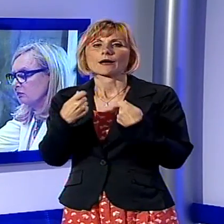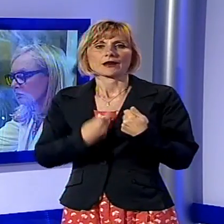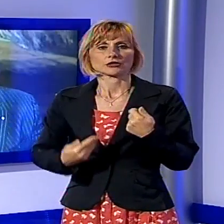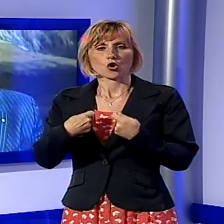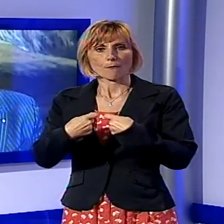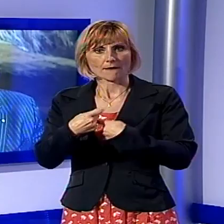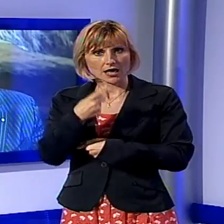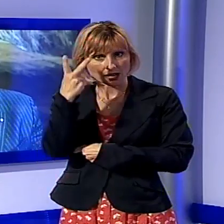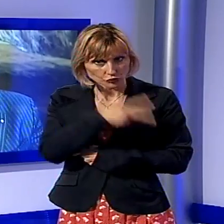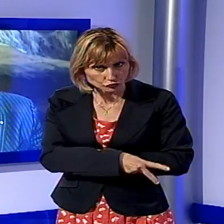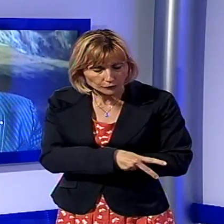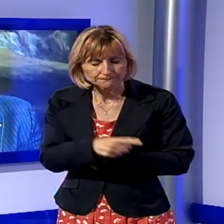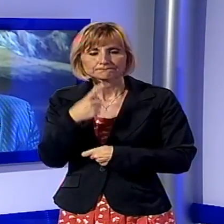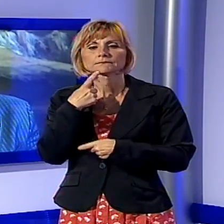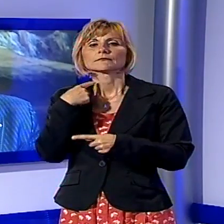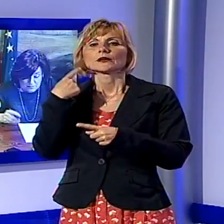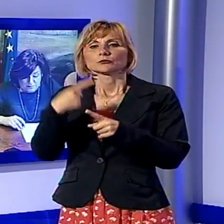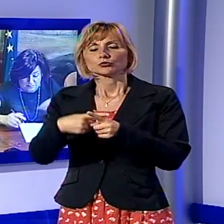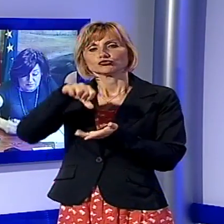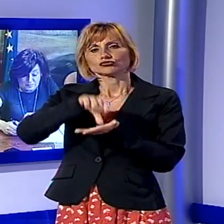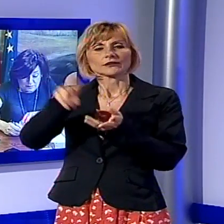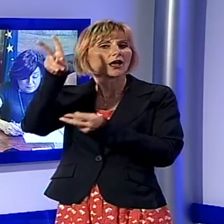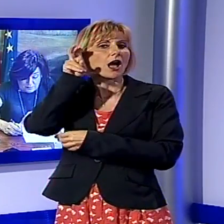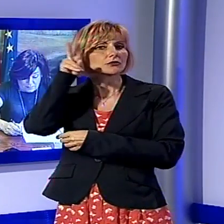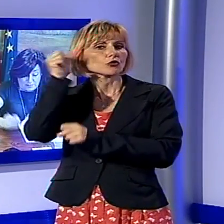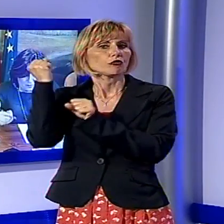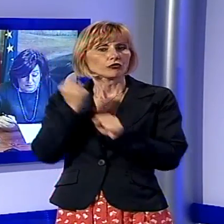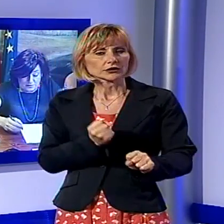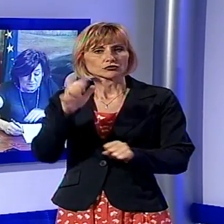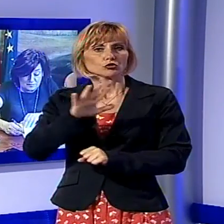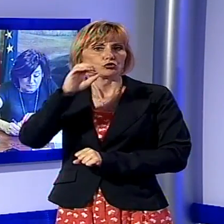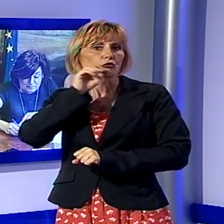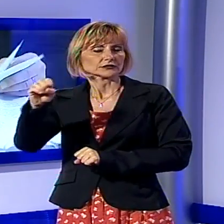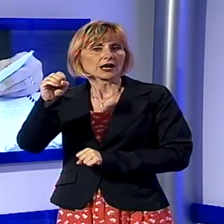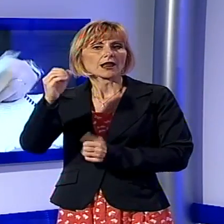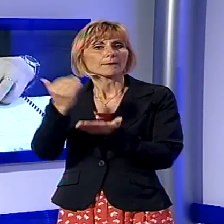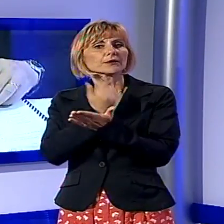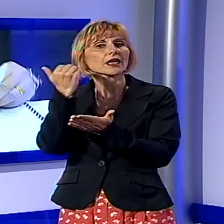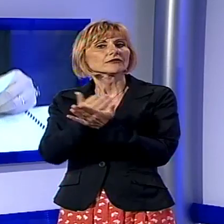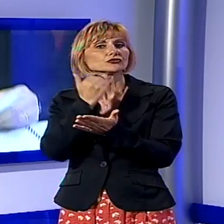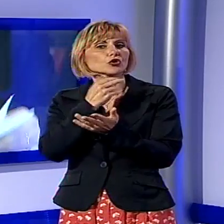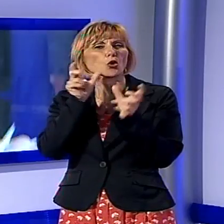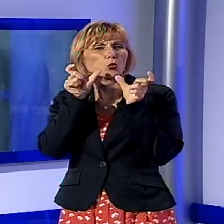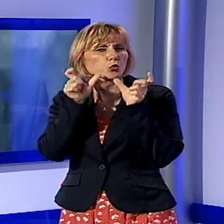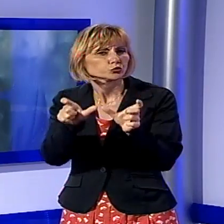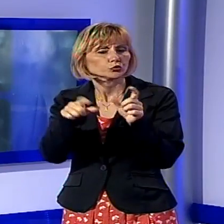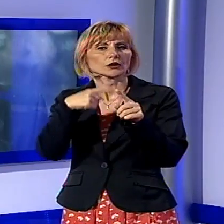di Lucca, in aggiunta ai centri di ascolto della Fondazione Toscana per la prevenzione dell'usura operanti nei locali delle